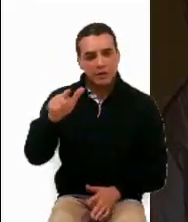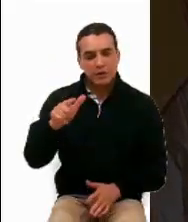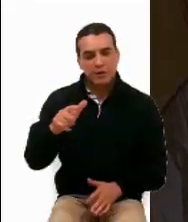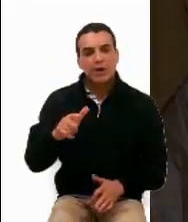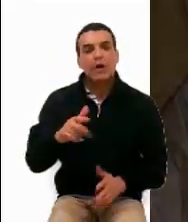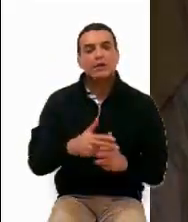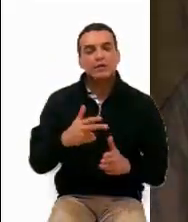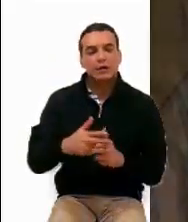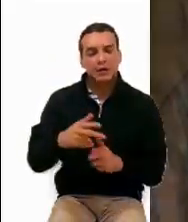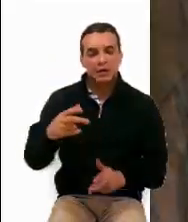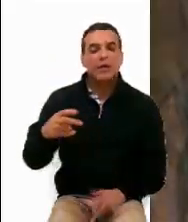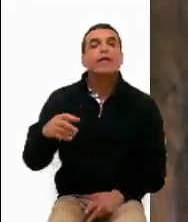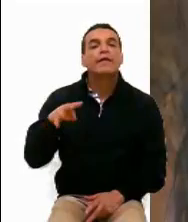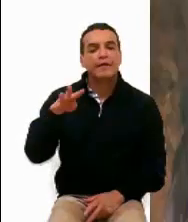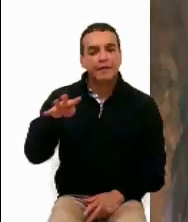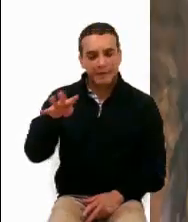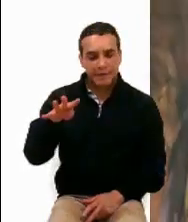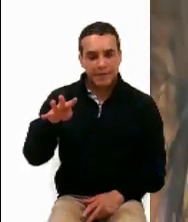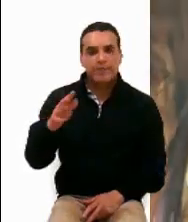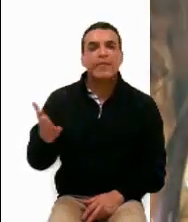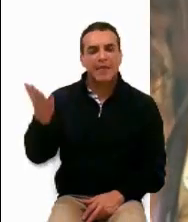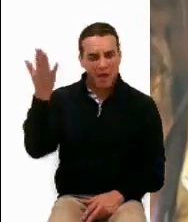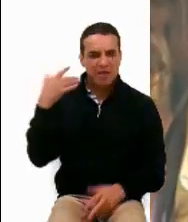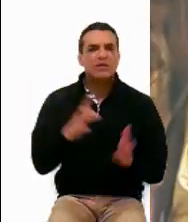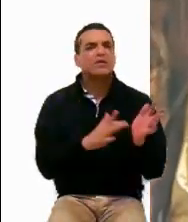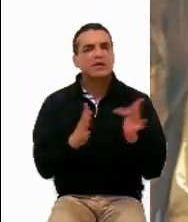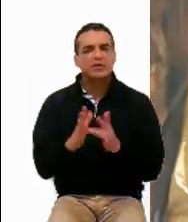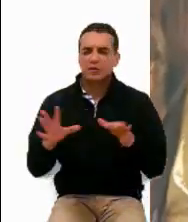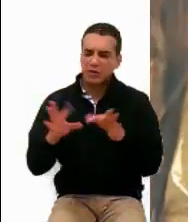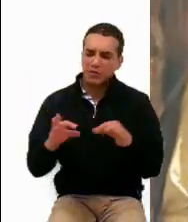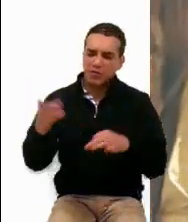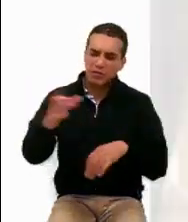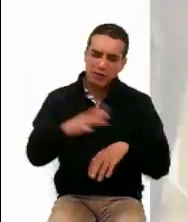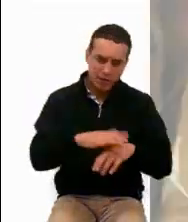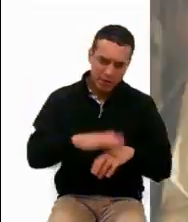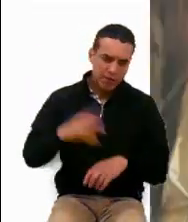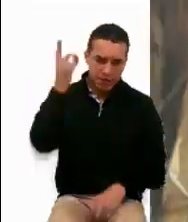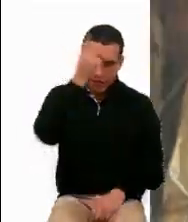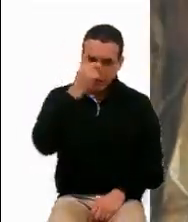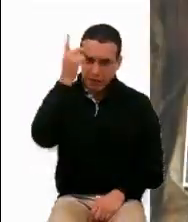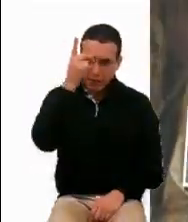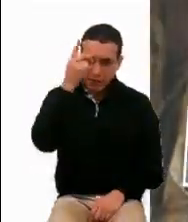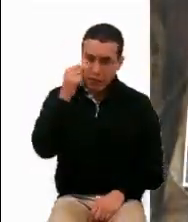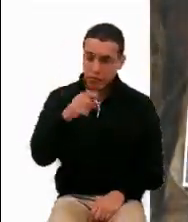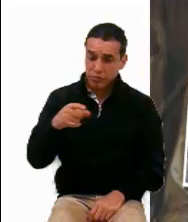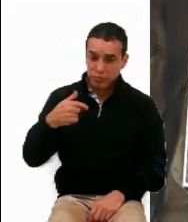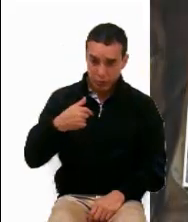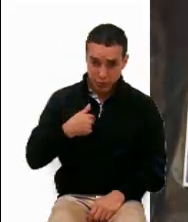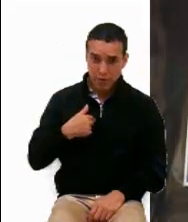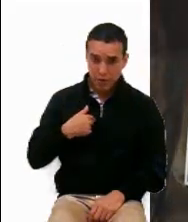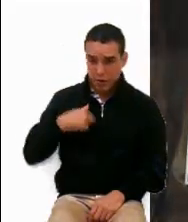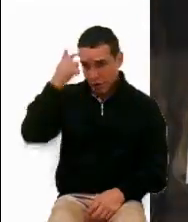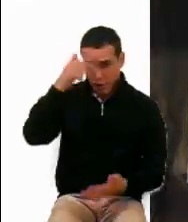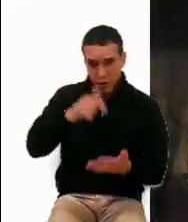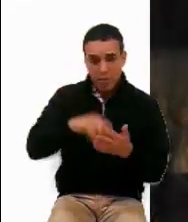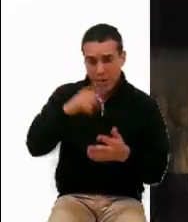del 17 al 19. En aquel tiempo Jesús dijo a sus discípulos, No crean